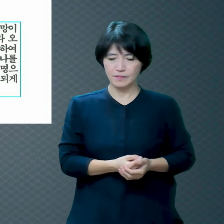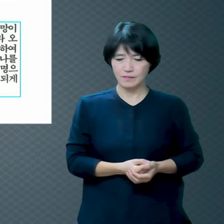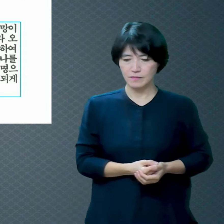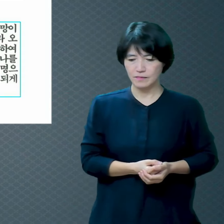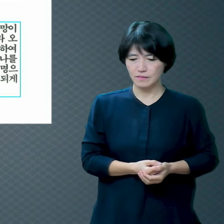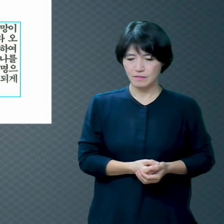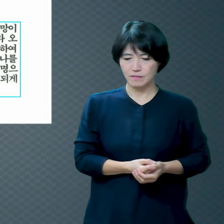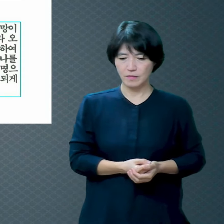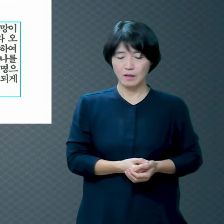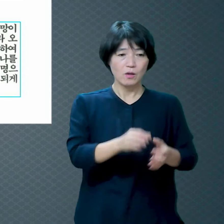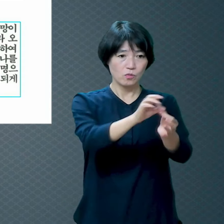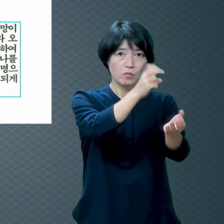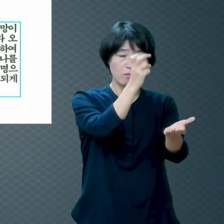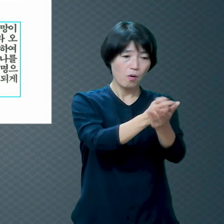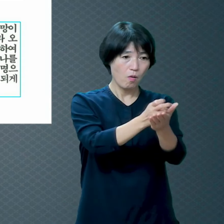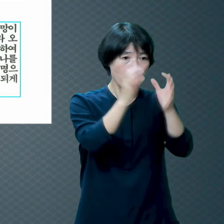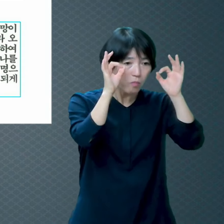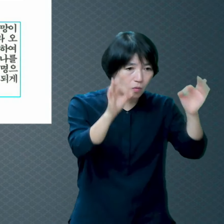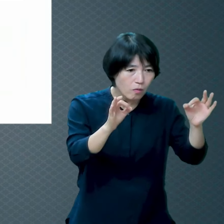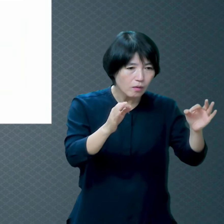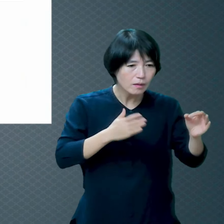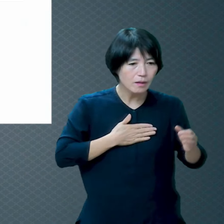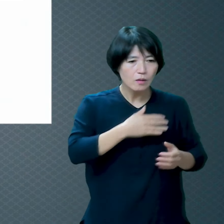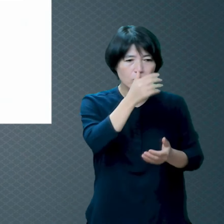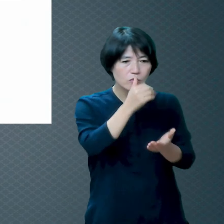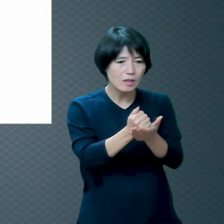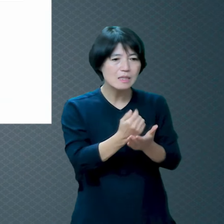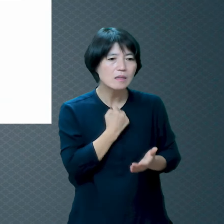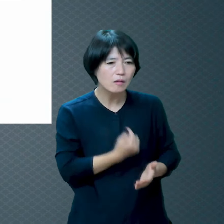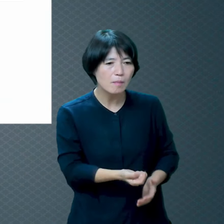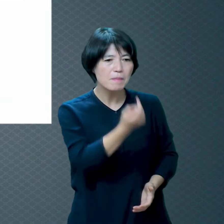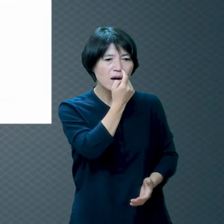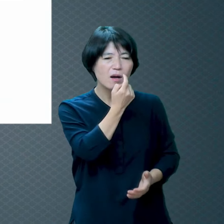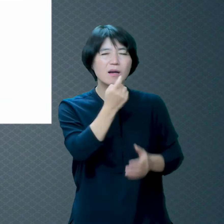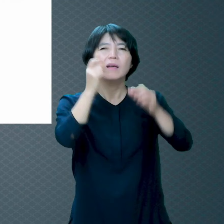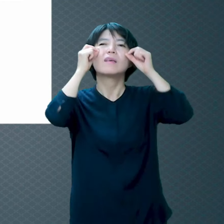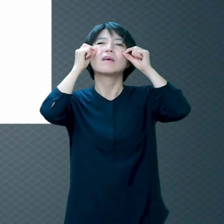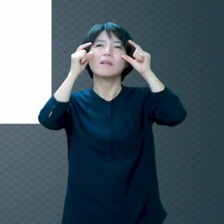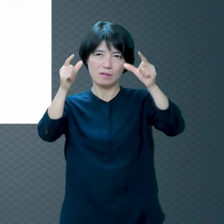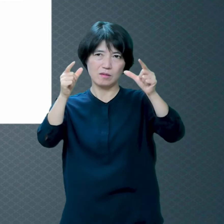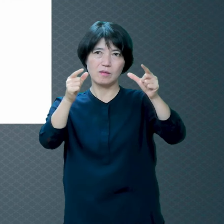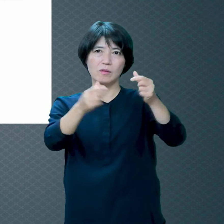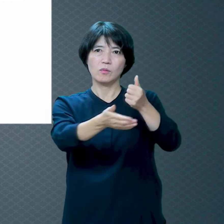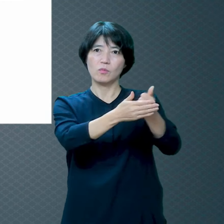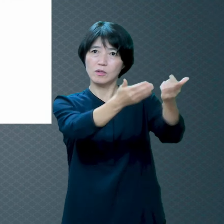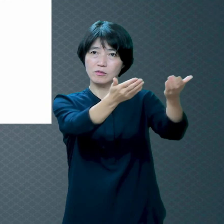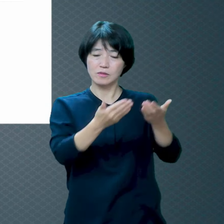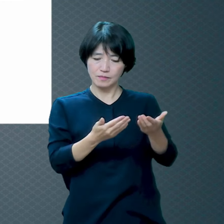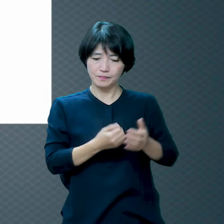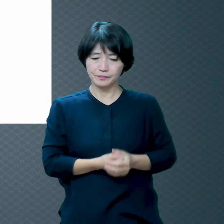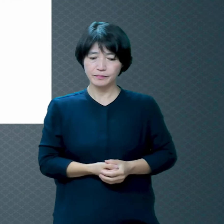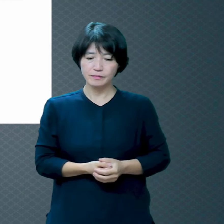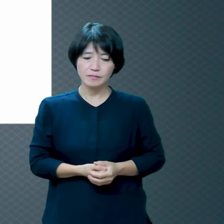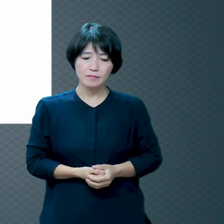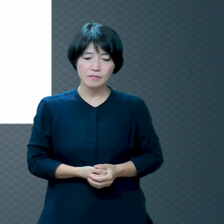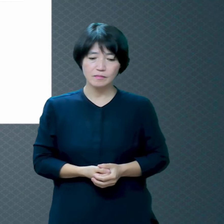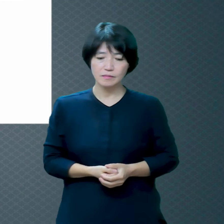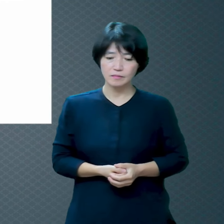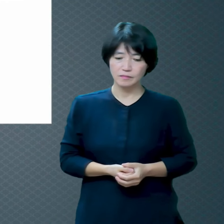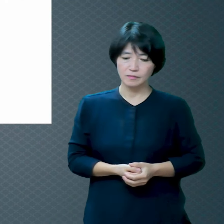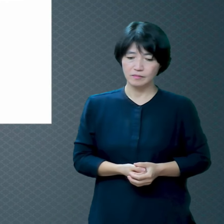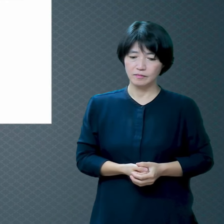죄를 깨닫게 하는 겁니다 누가 깨끗한 것을 더러운 것